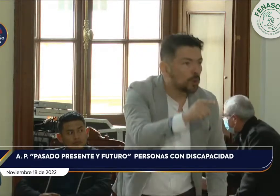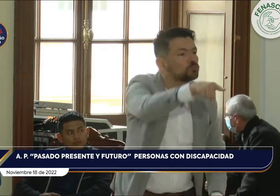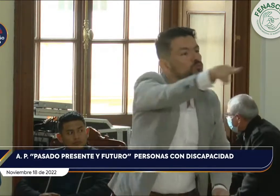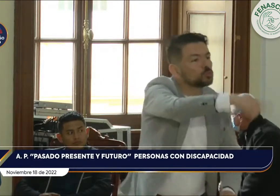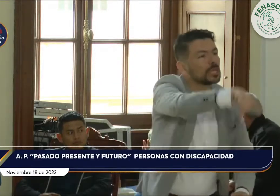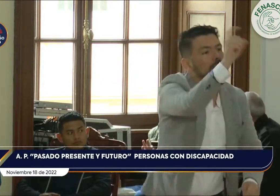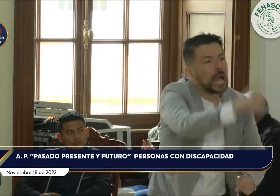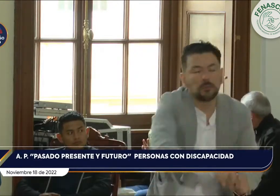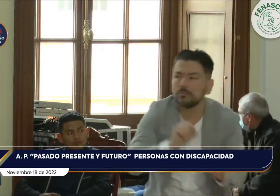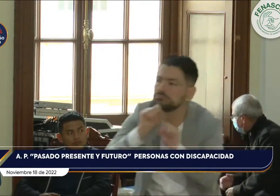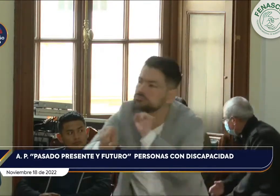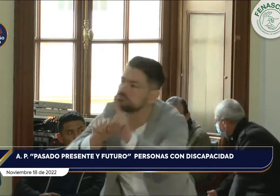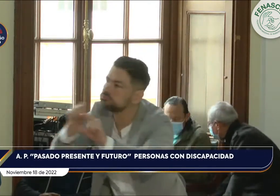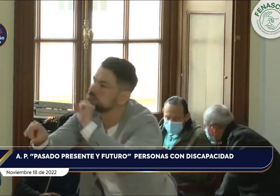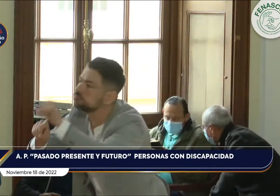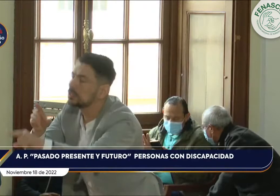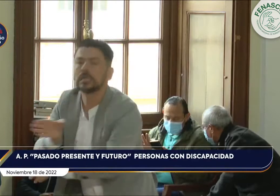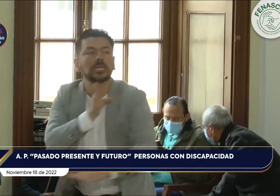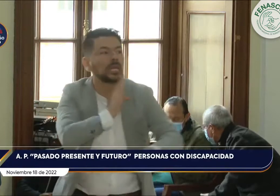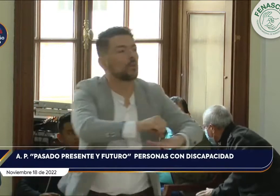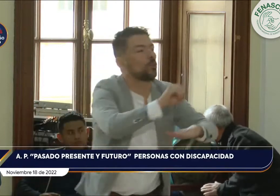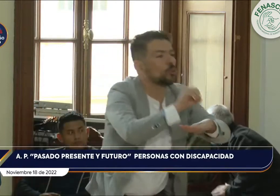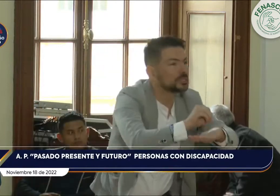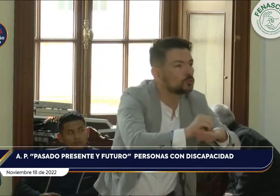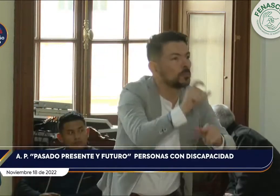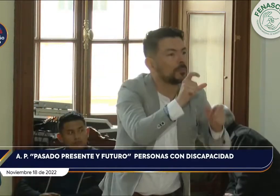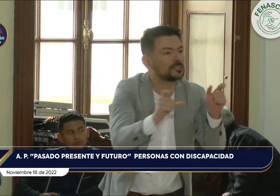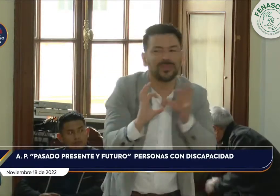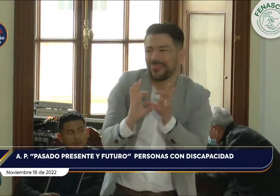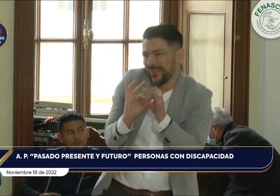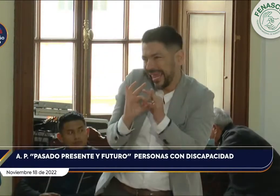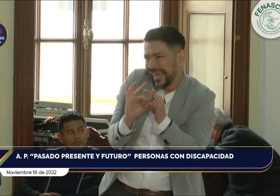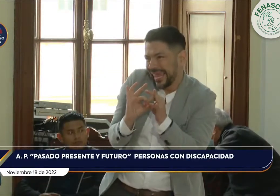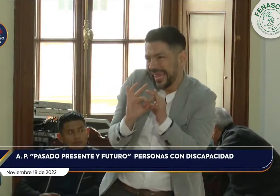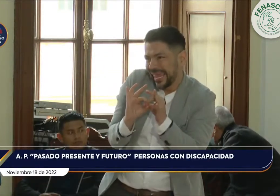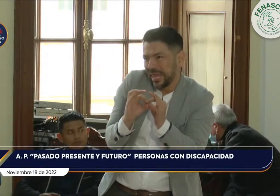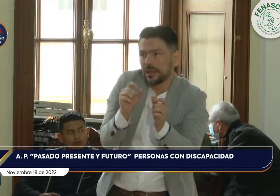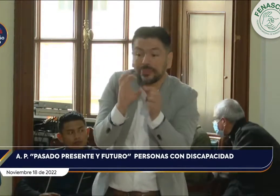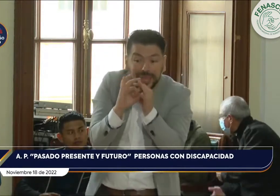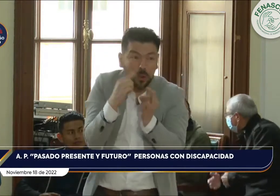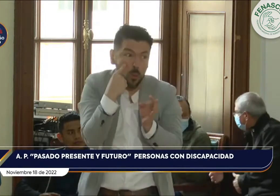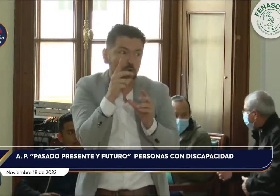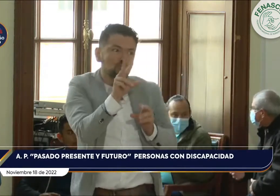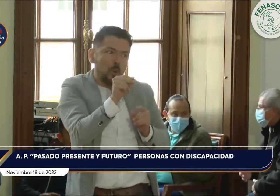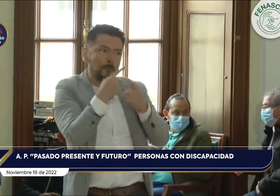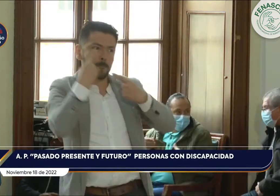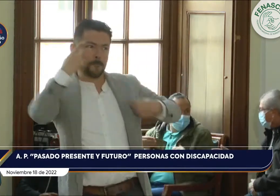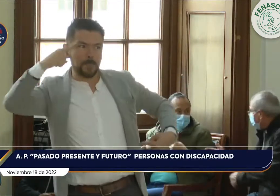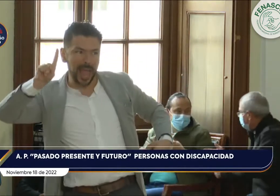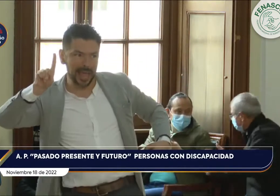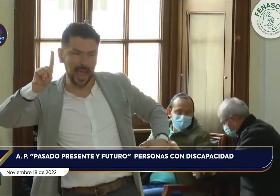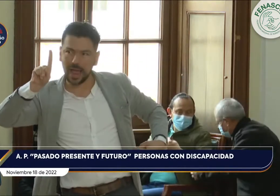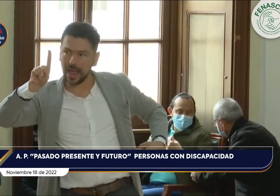discapacidad. Entonces, es importante que ustedes, como funcionarios del Estado, se acerquen directamente a las personas